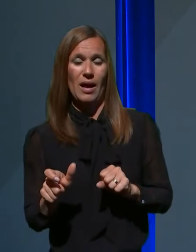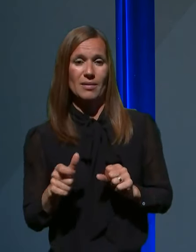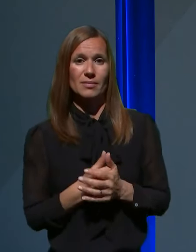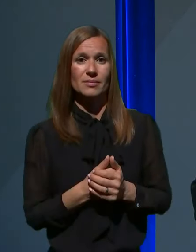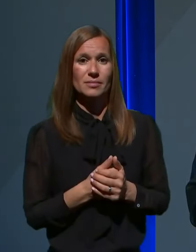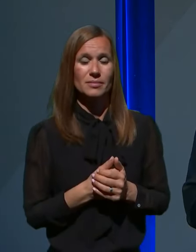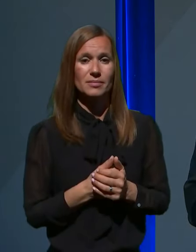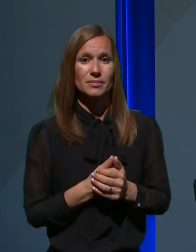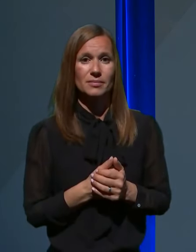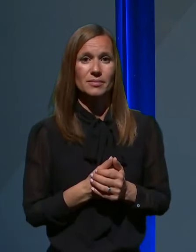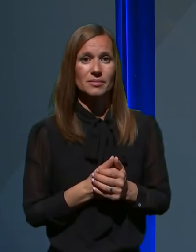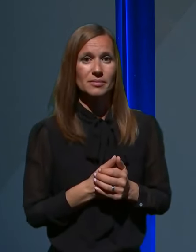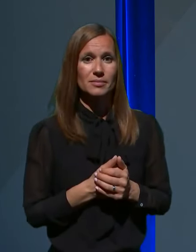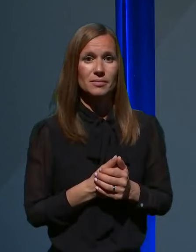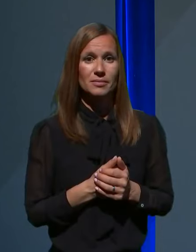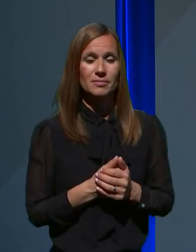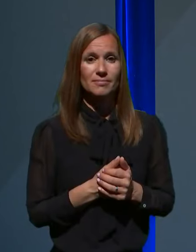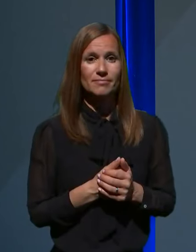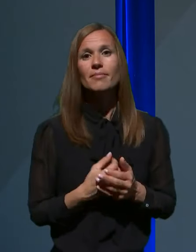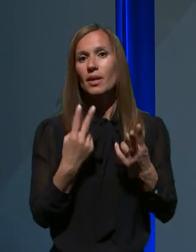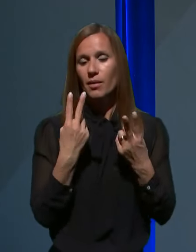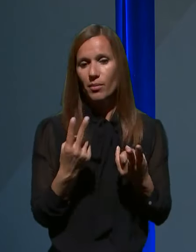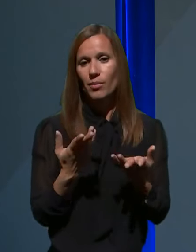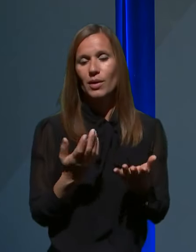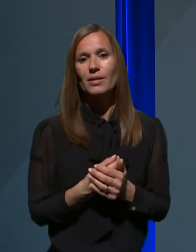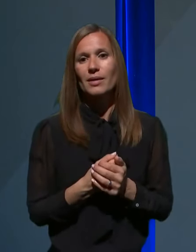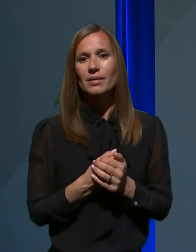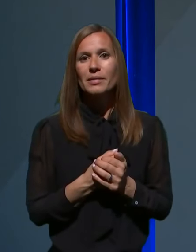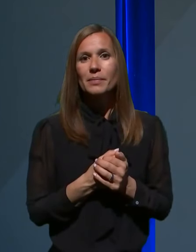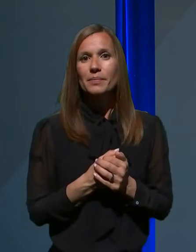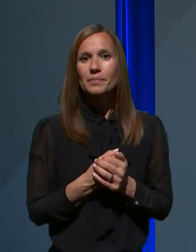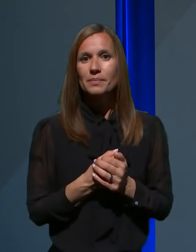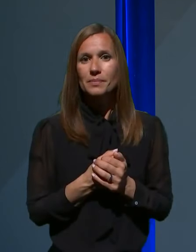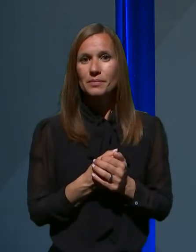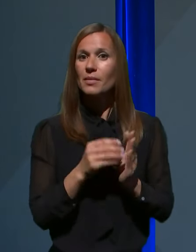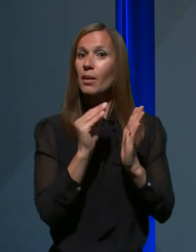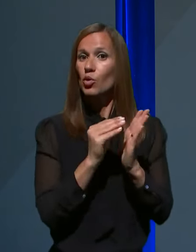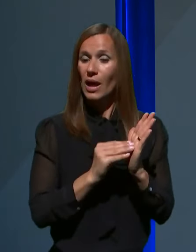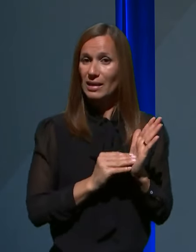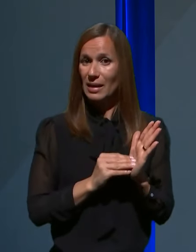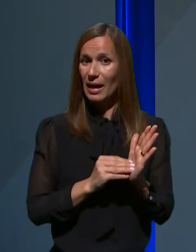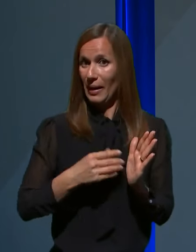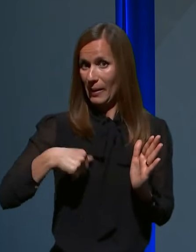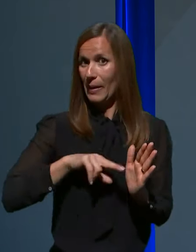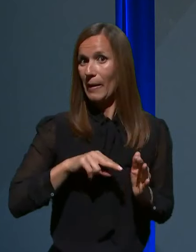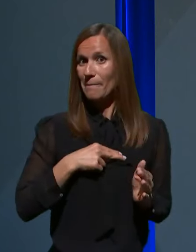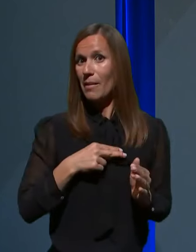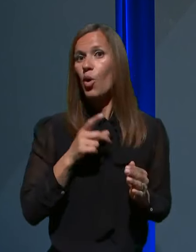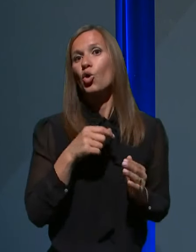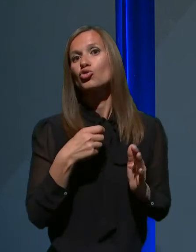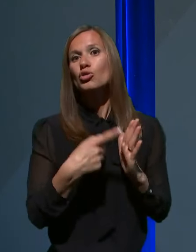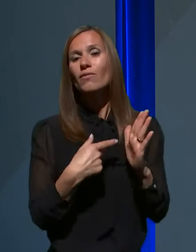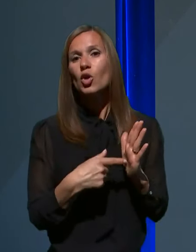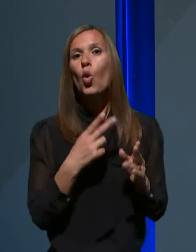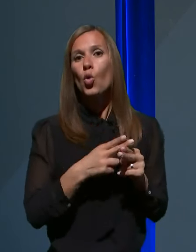Ja, pogledajte, dejansko podatke, ki jih imamo o številu okuženih, jih